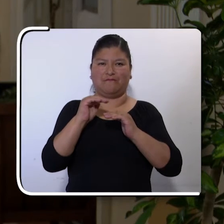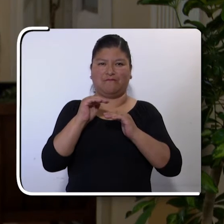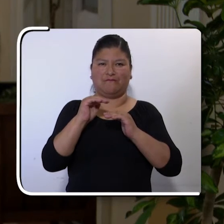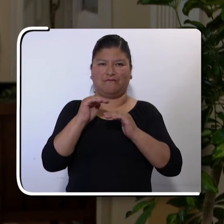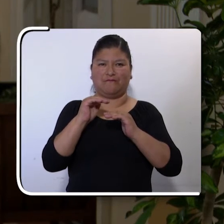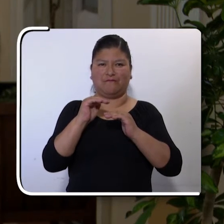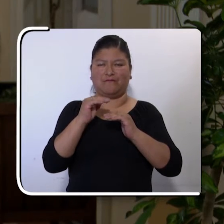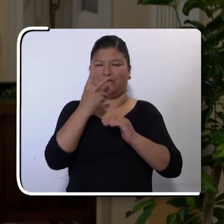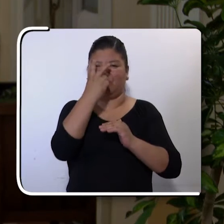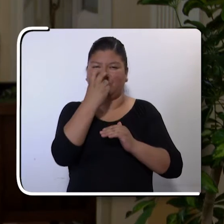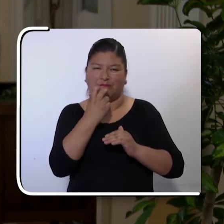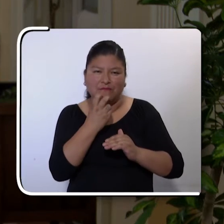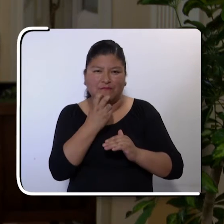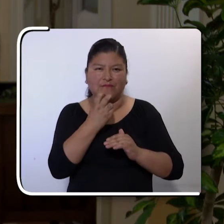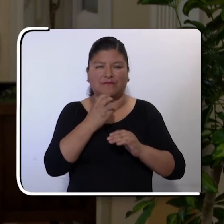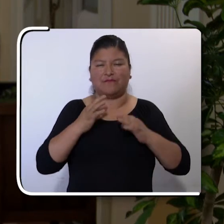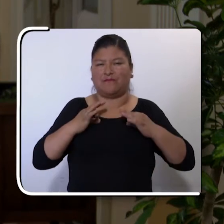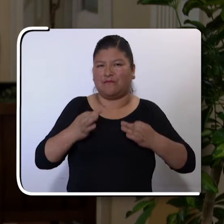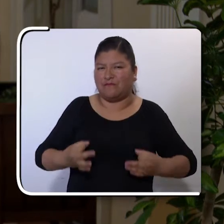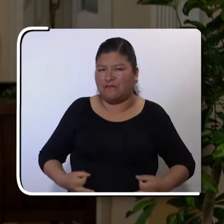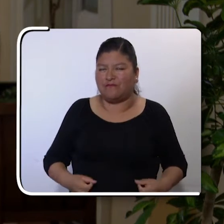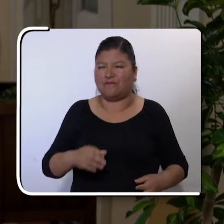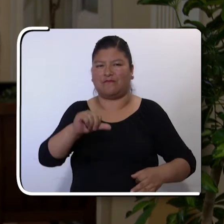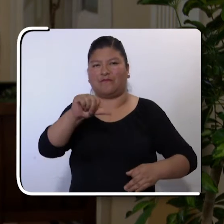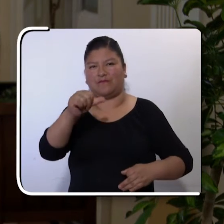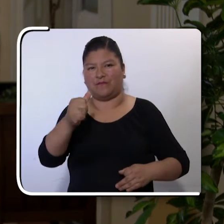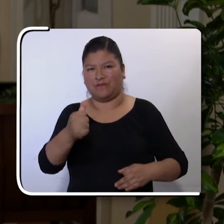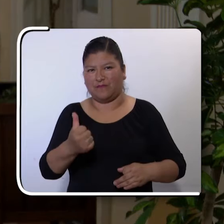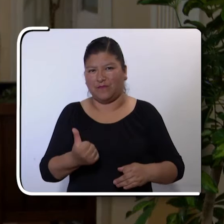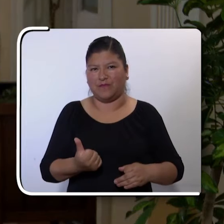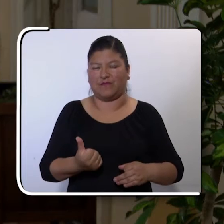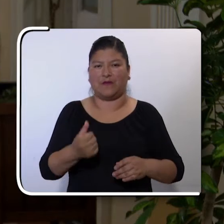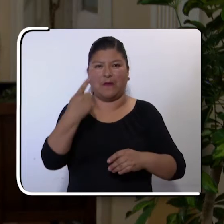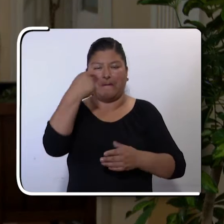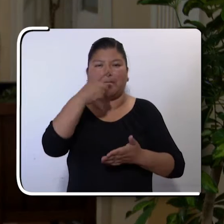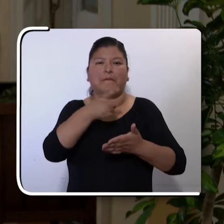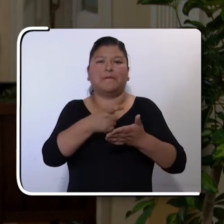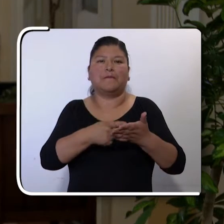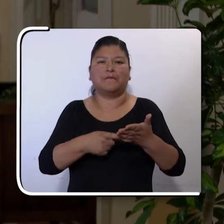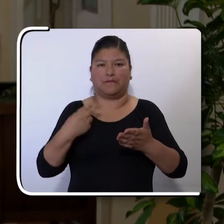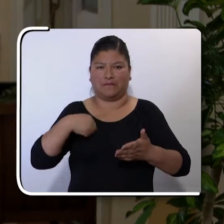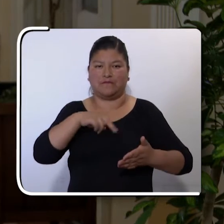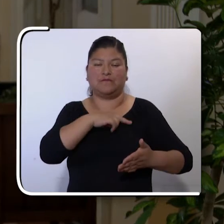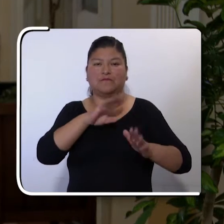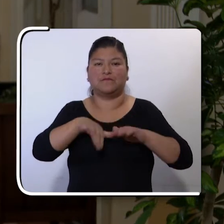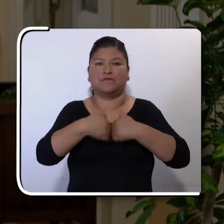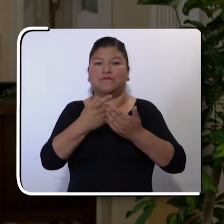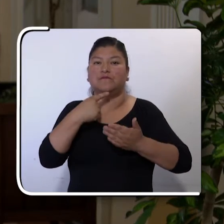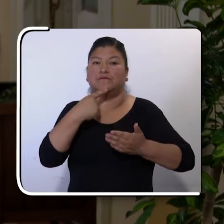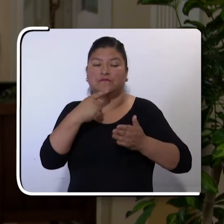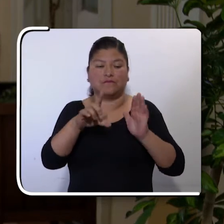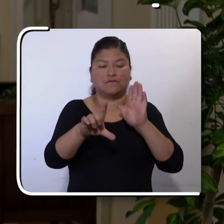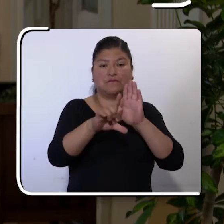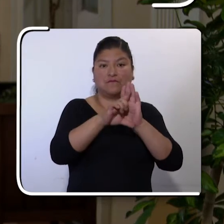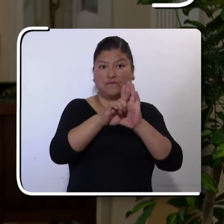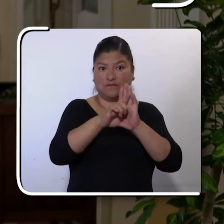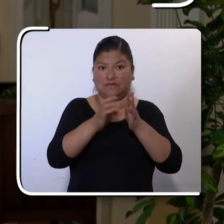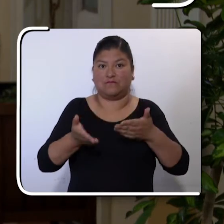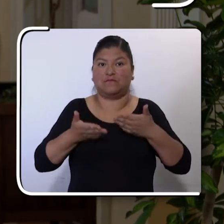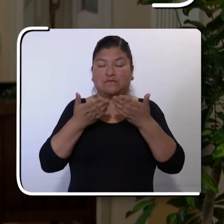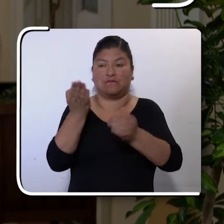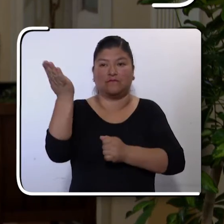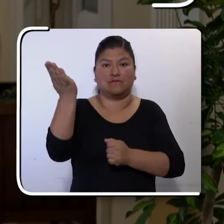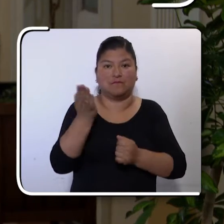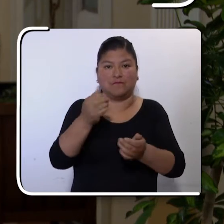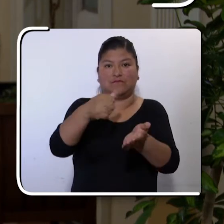de rangos, ¿no? En temas de visual, motora u otras. ¿Para qué? Para que nosotros, como dice la ley, podamos